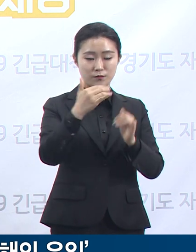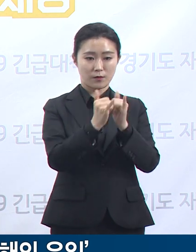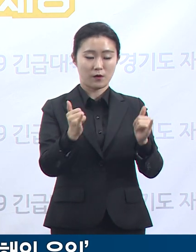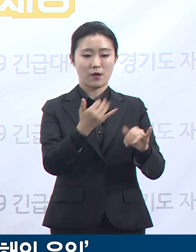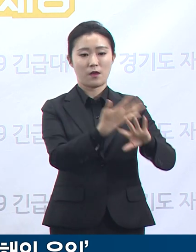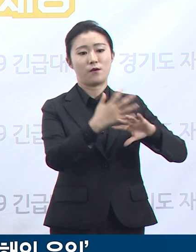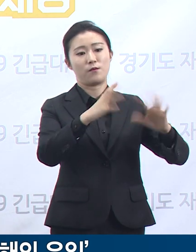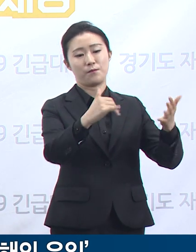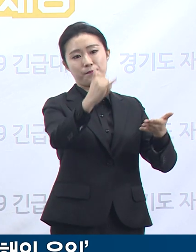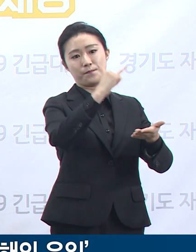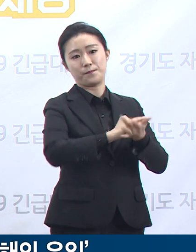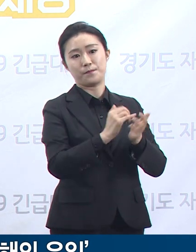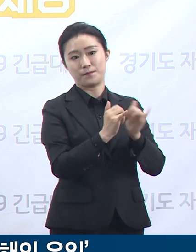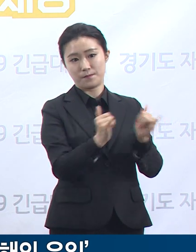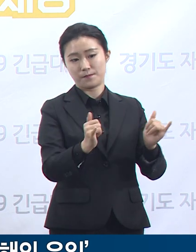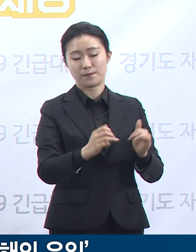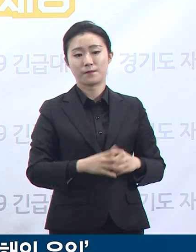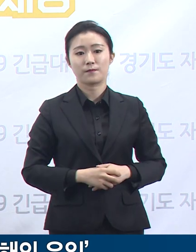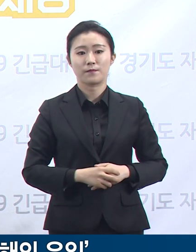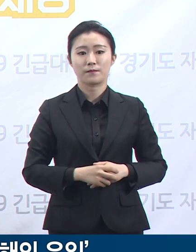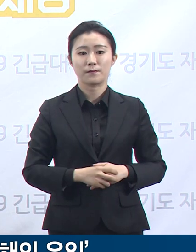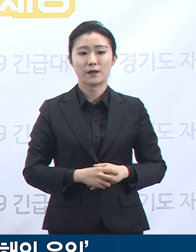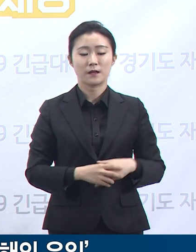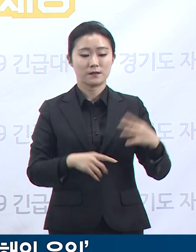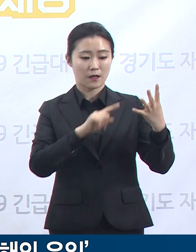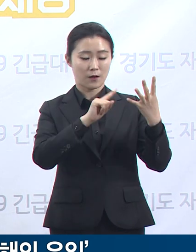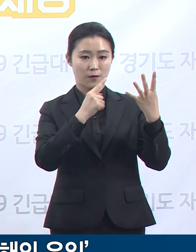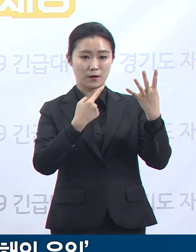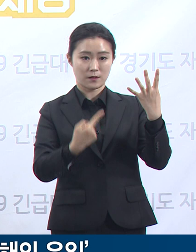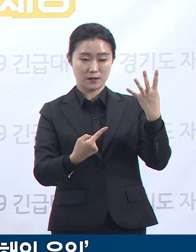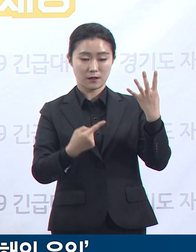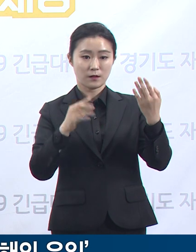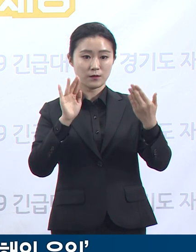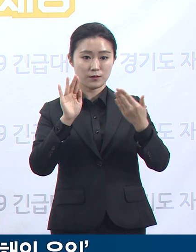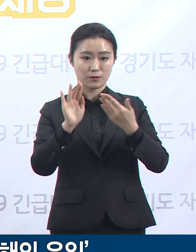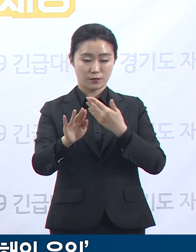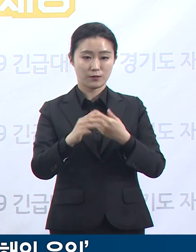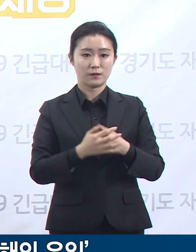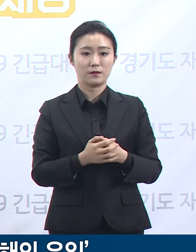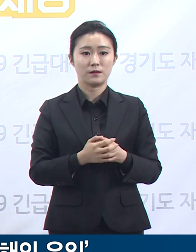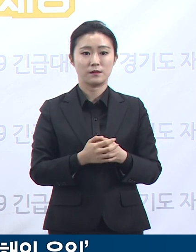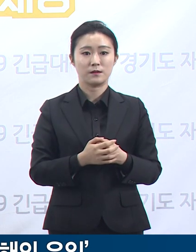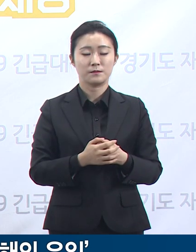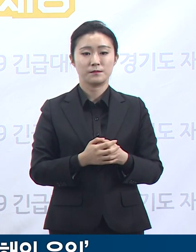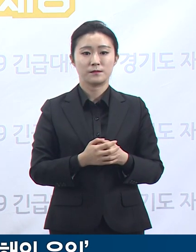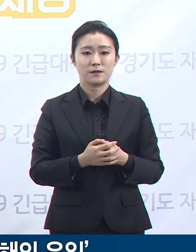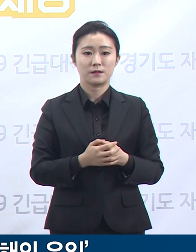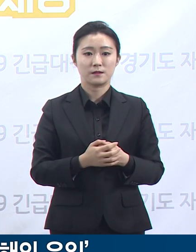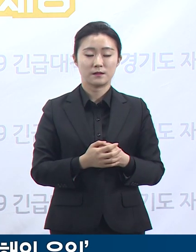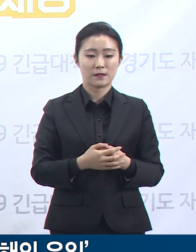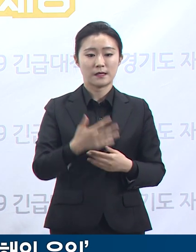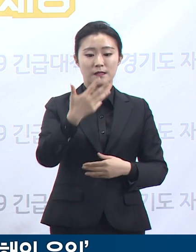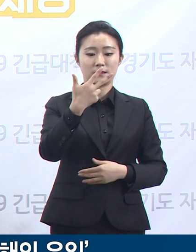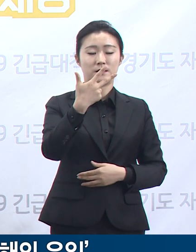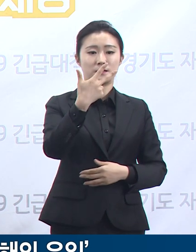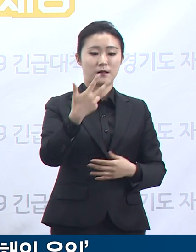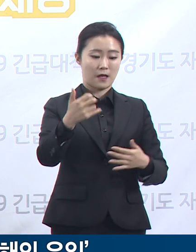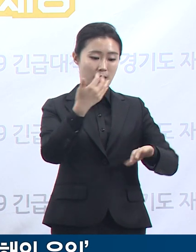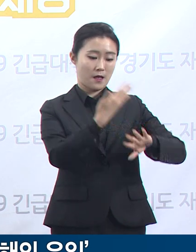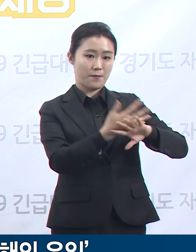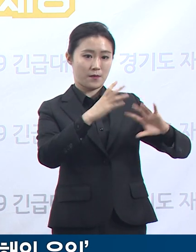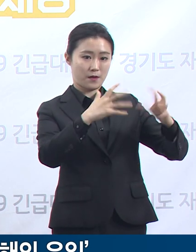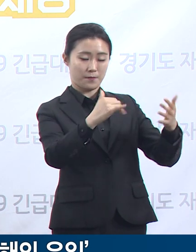4월 1일 이후 도내 해외 입국자는 총 5만 2,134명으로 이 중 79%인